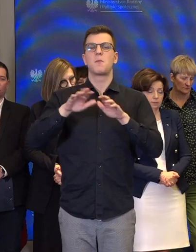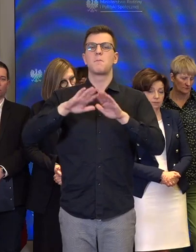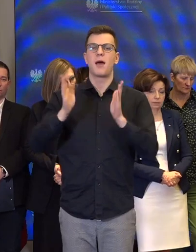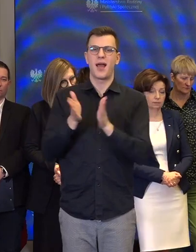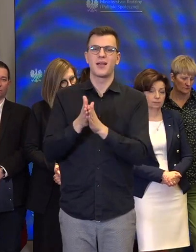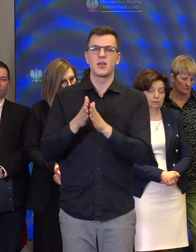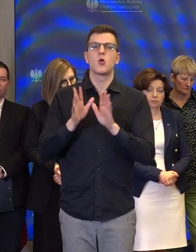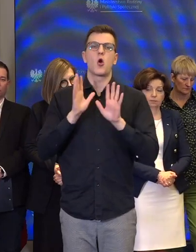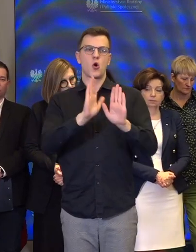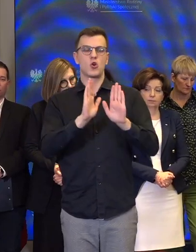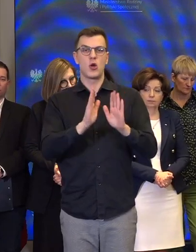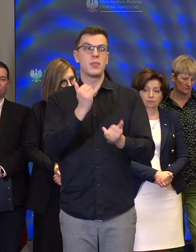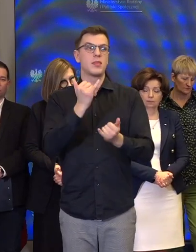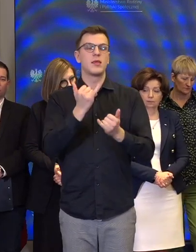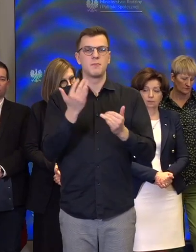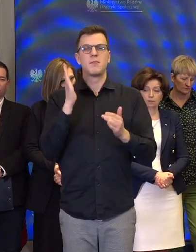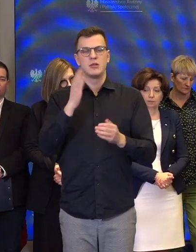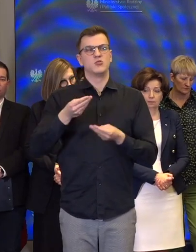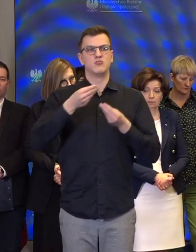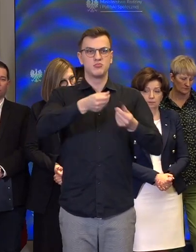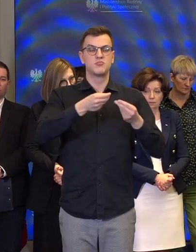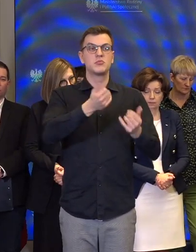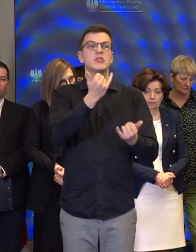jeśli osoba nie podejmie zatrudnienia.